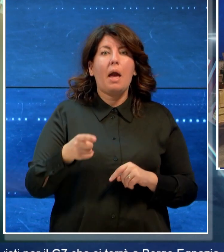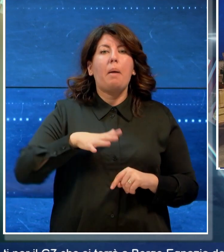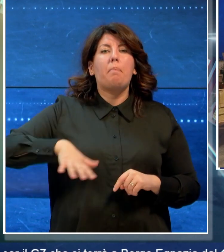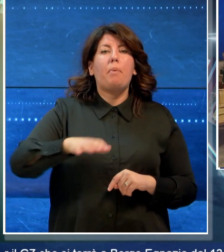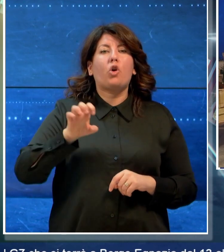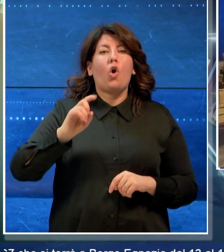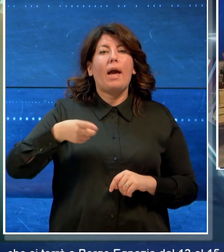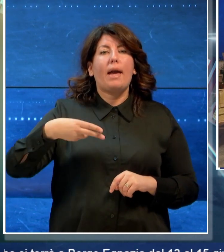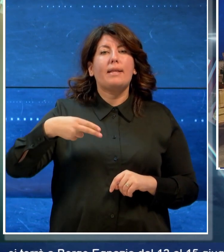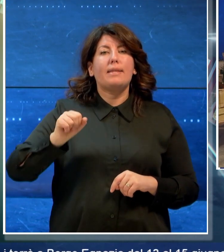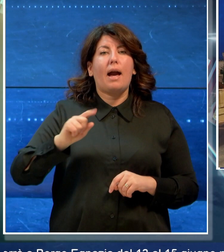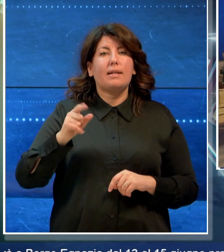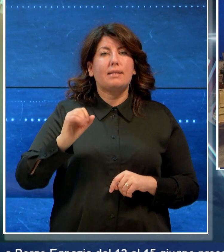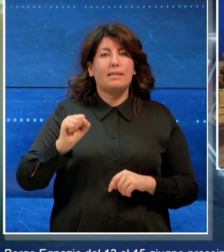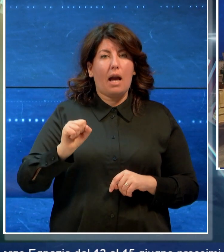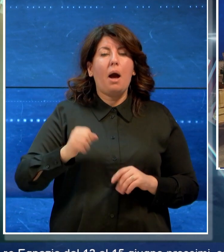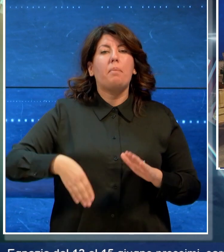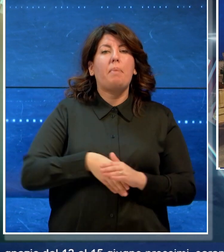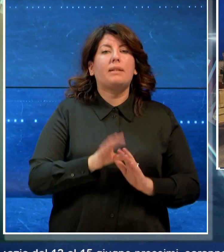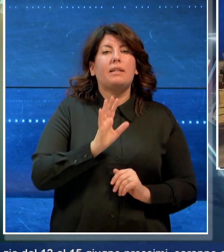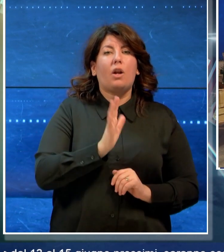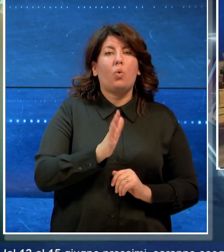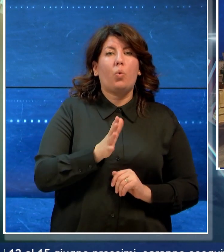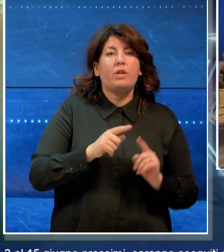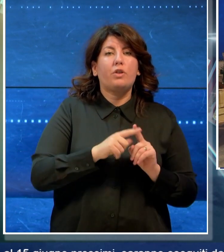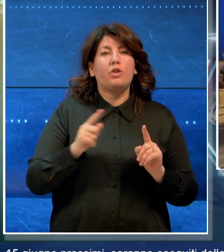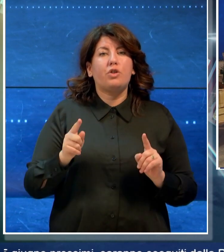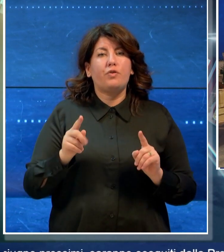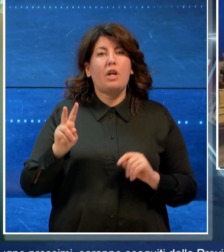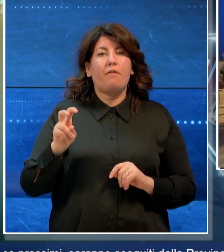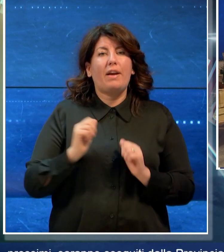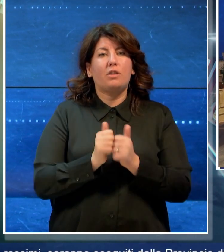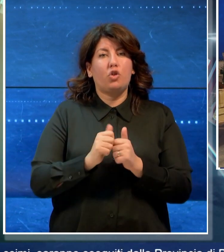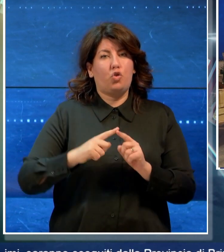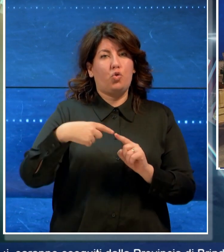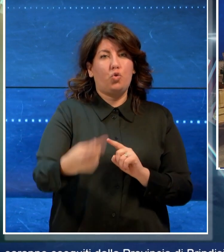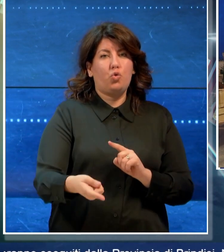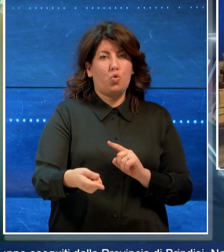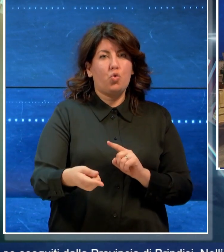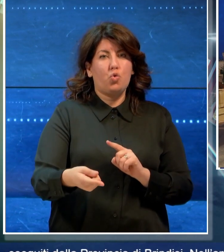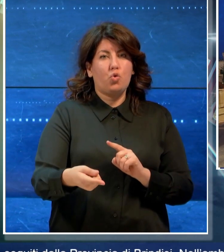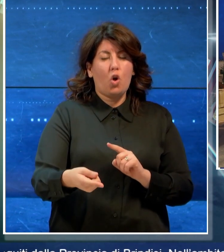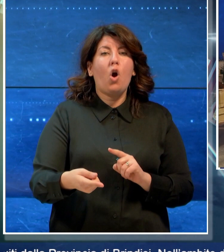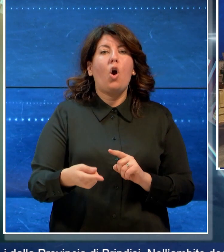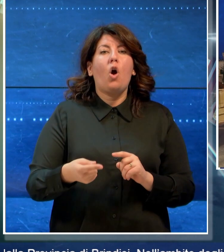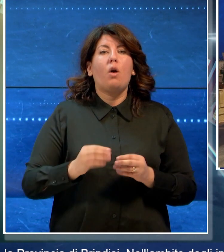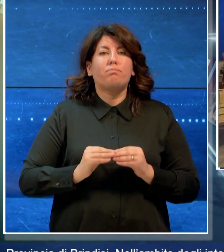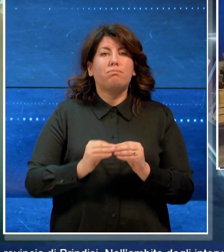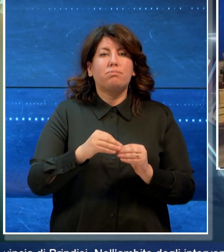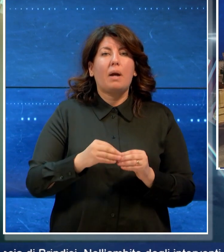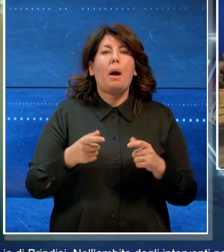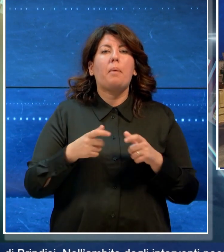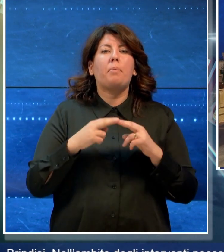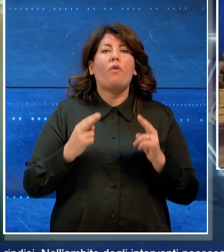dal 13 al 15 giugno prossimi saranno eseguiti nella provincia di Brindisi.